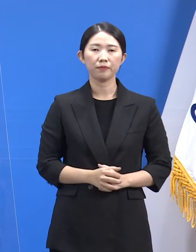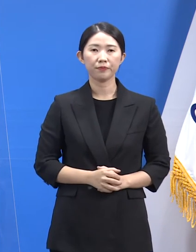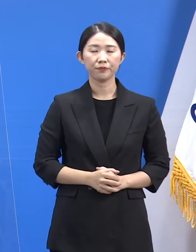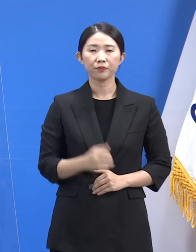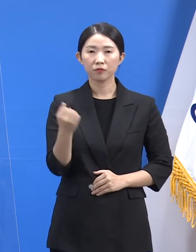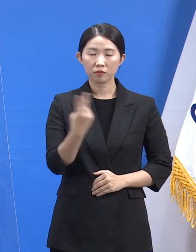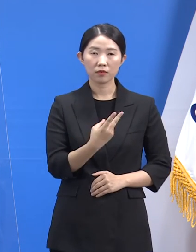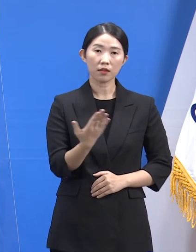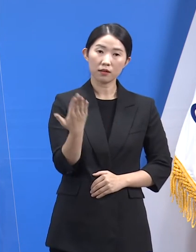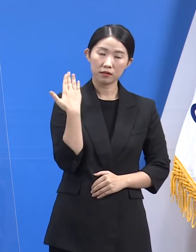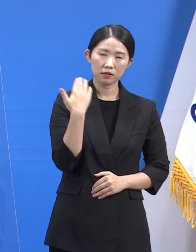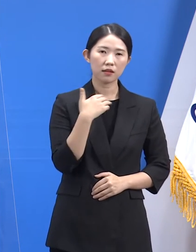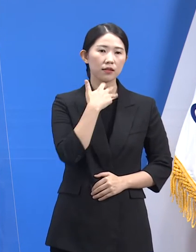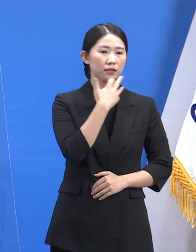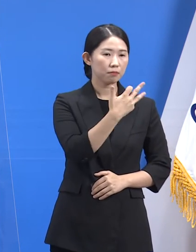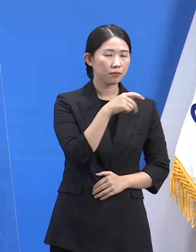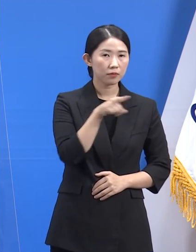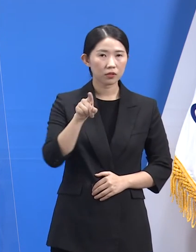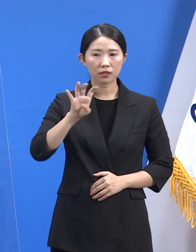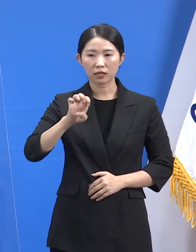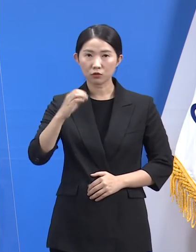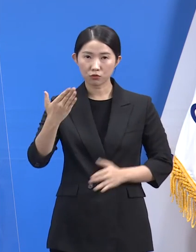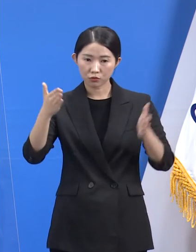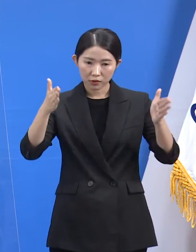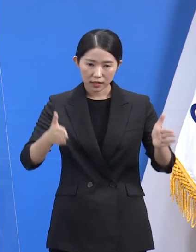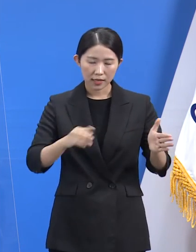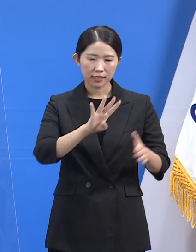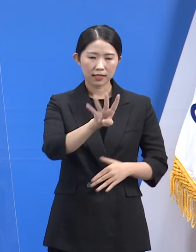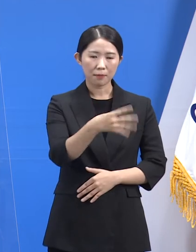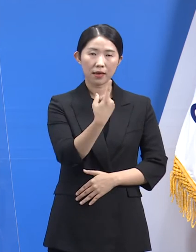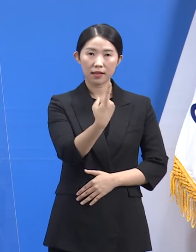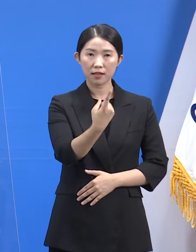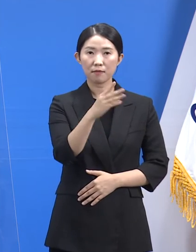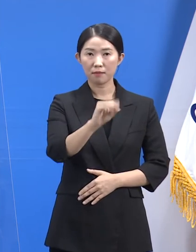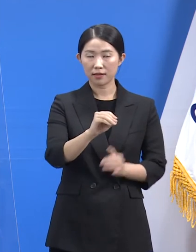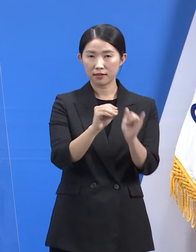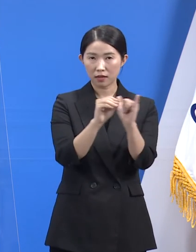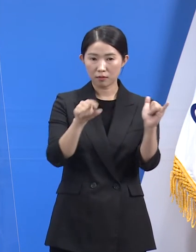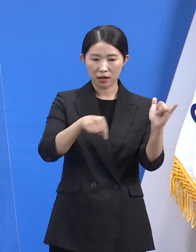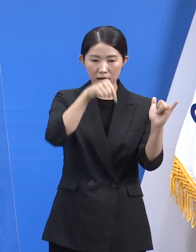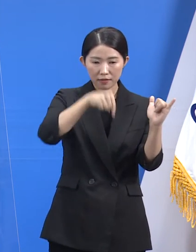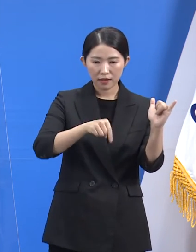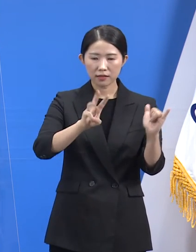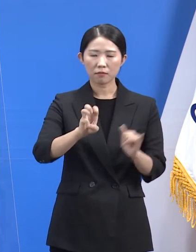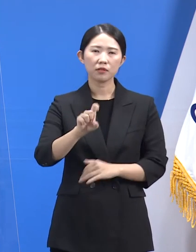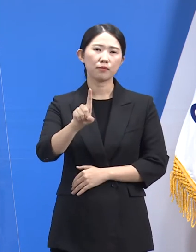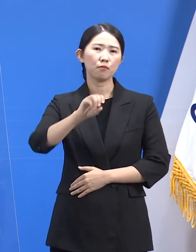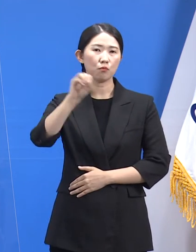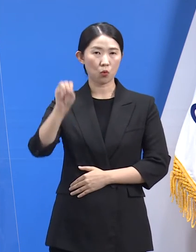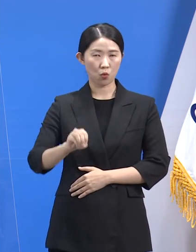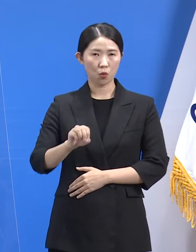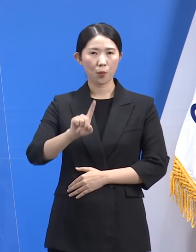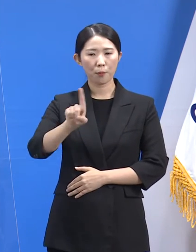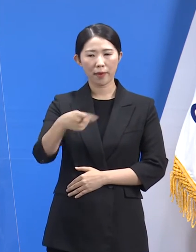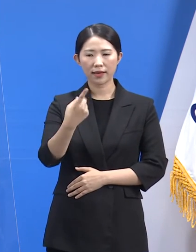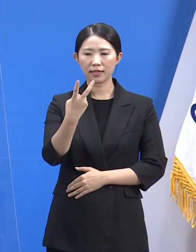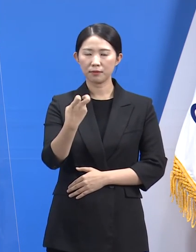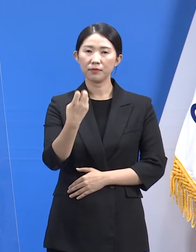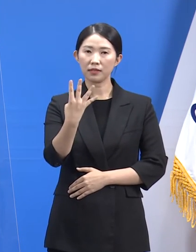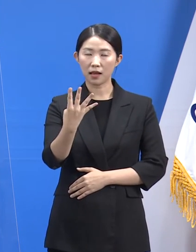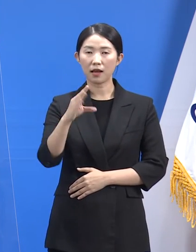접종은 현재까지 대상자 401만 6,451명 중 31%에 해당하는 124만 4